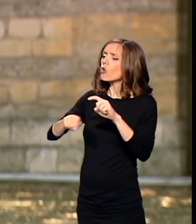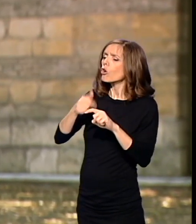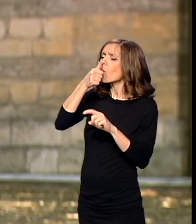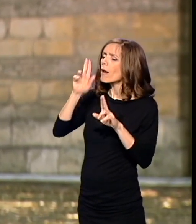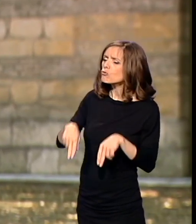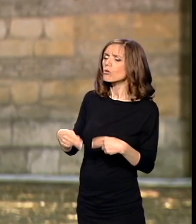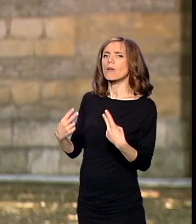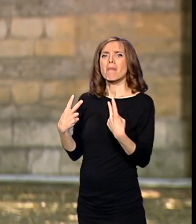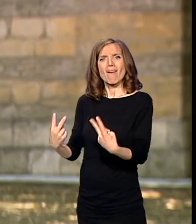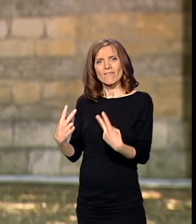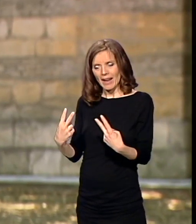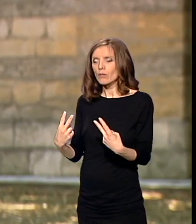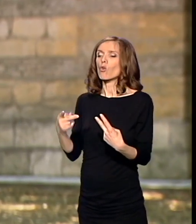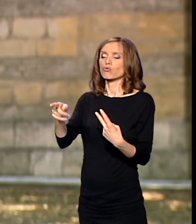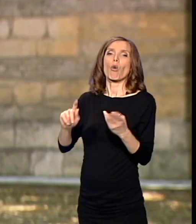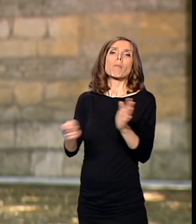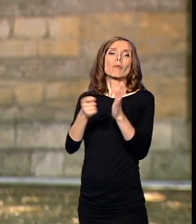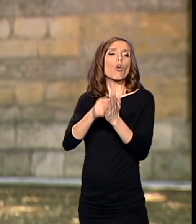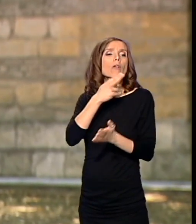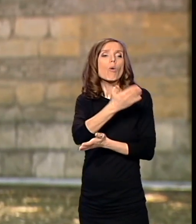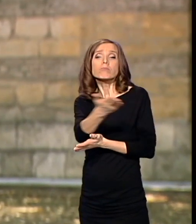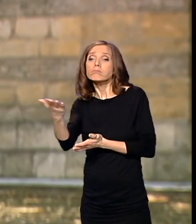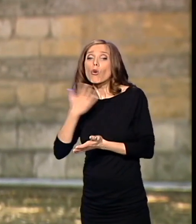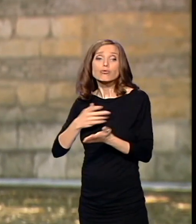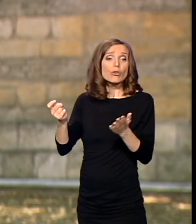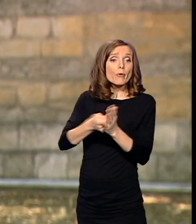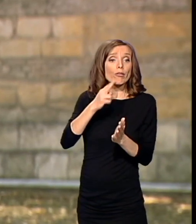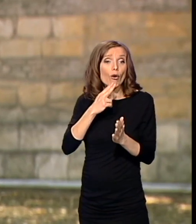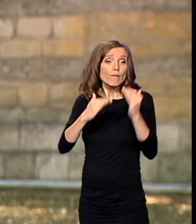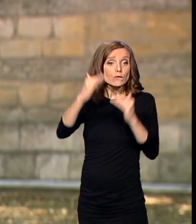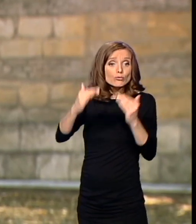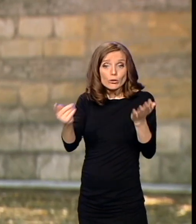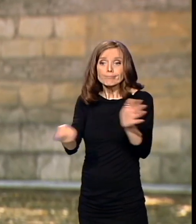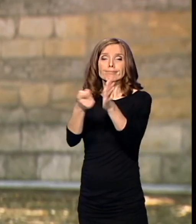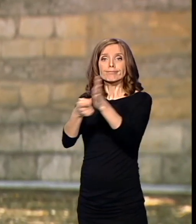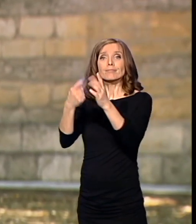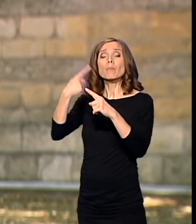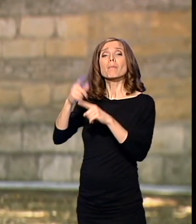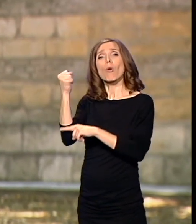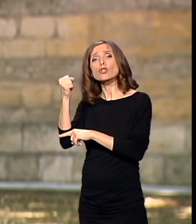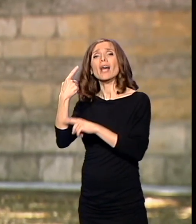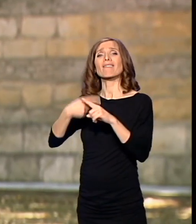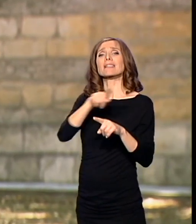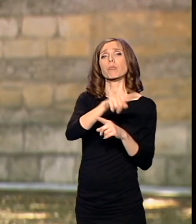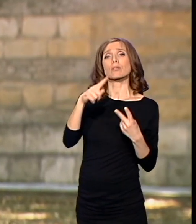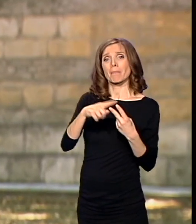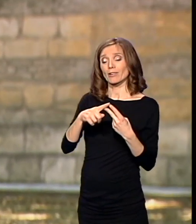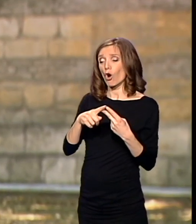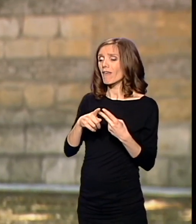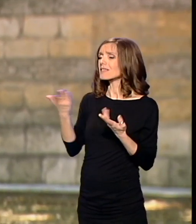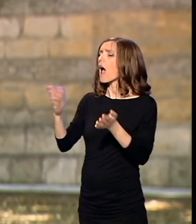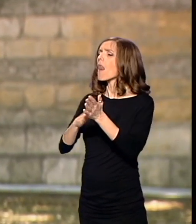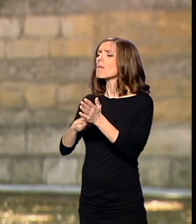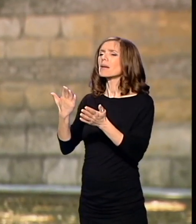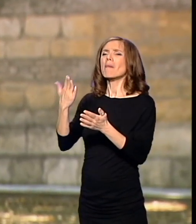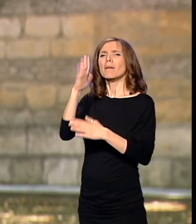vrednost, organizovali su licitaciju u Požarecu i u Petrovcu. A za ostale stvari, kao što su